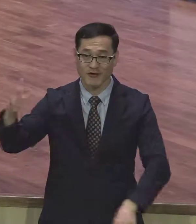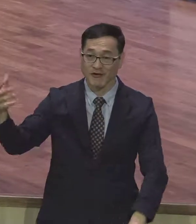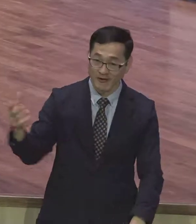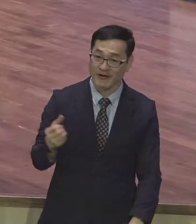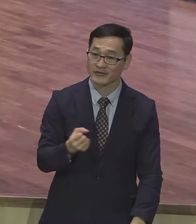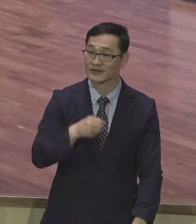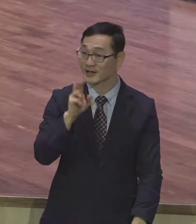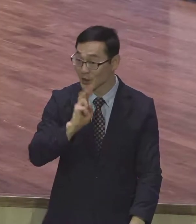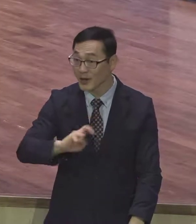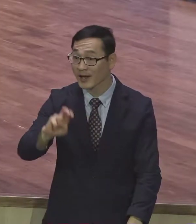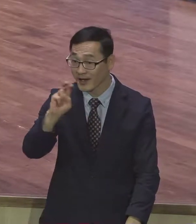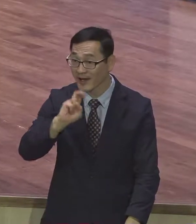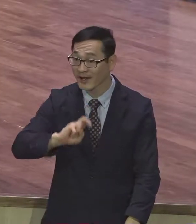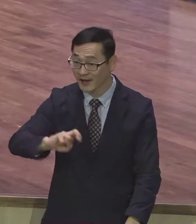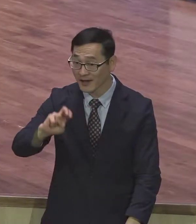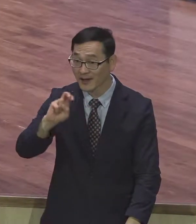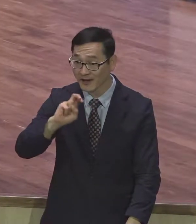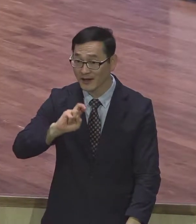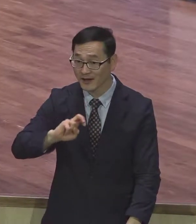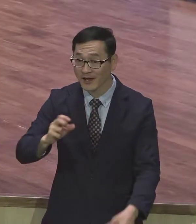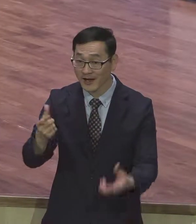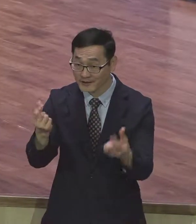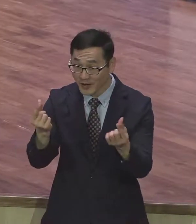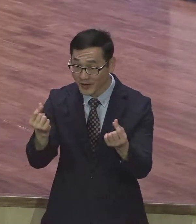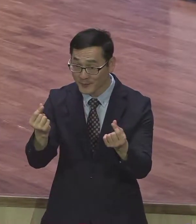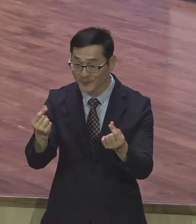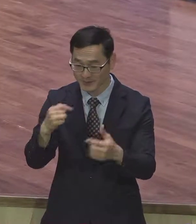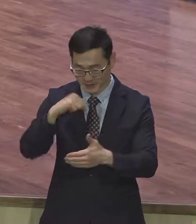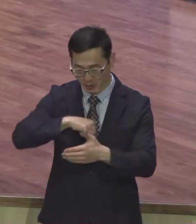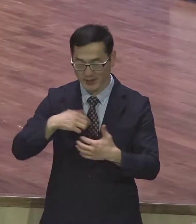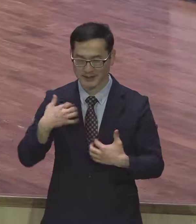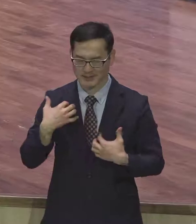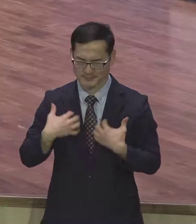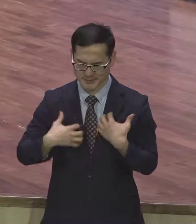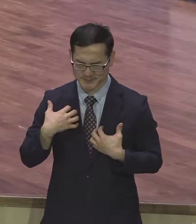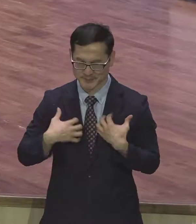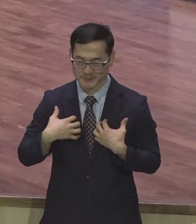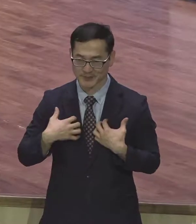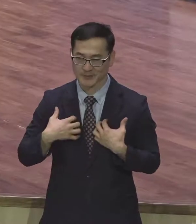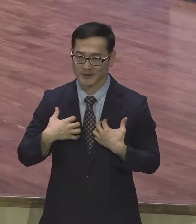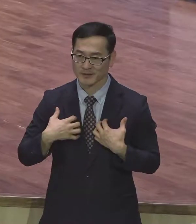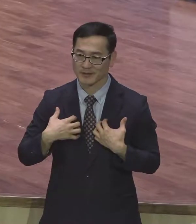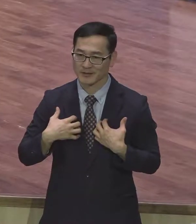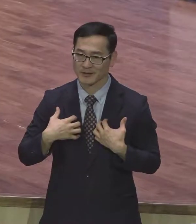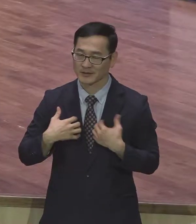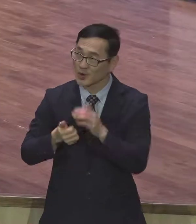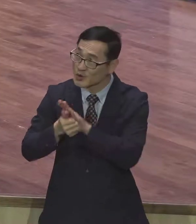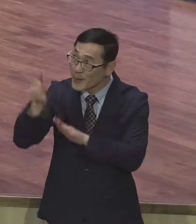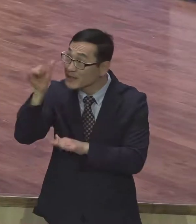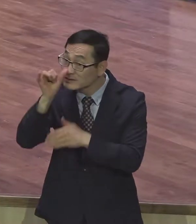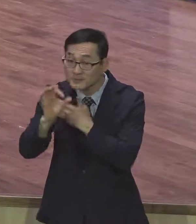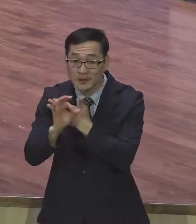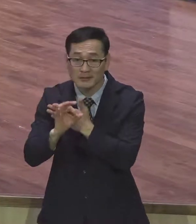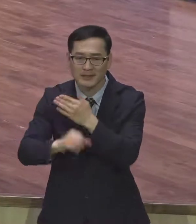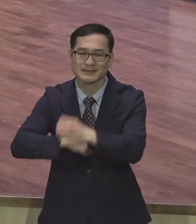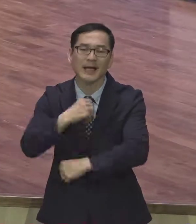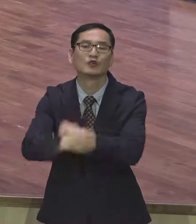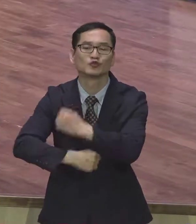감사와 마음속에 많이 소망이 있는 사람 자유합니다. 자유 오늘부터 좀 자유하세요.